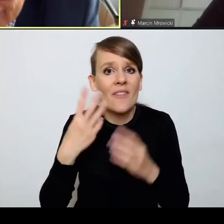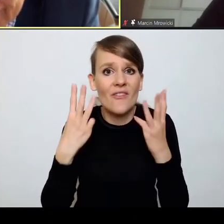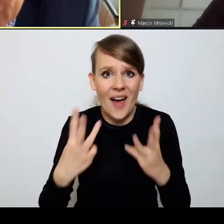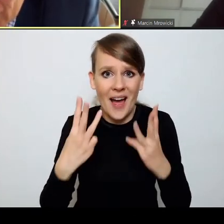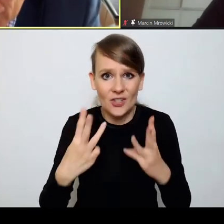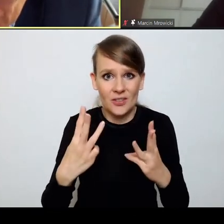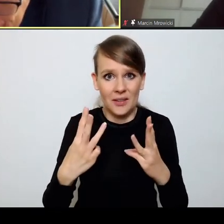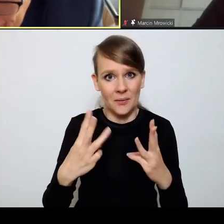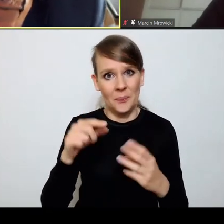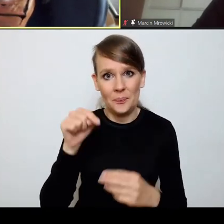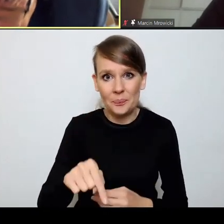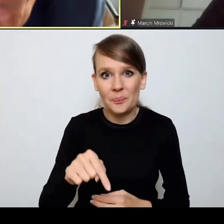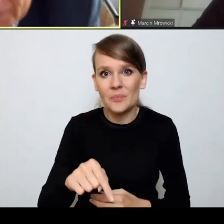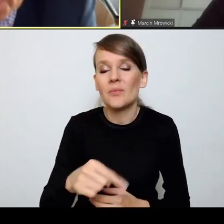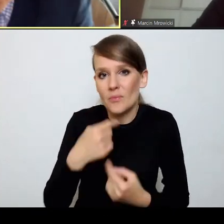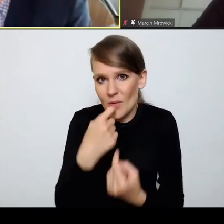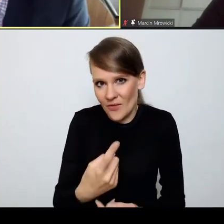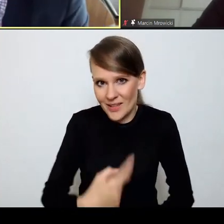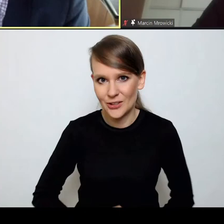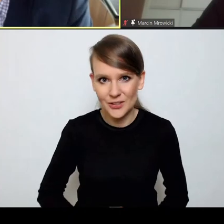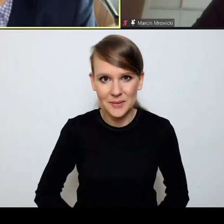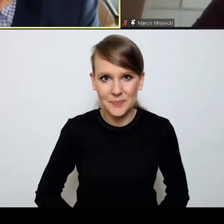panie Marcinie powiedzieć.